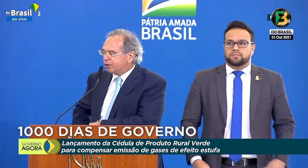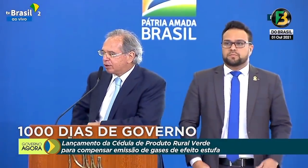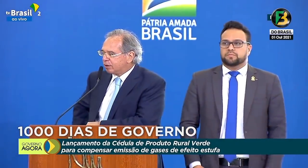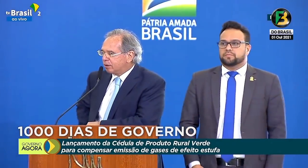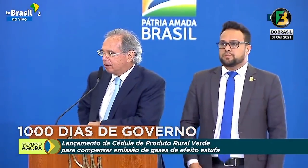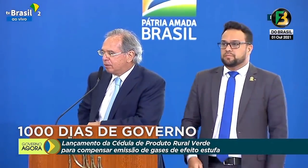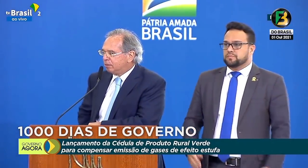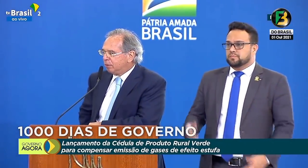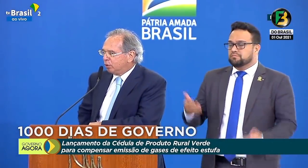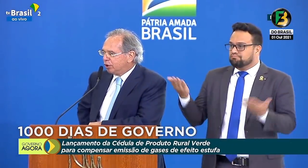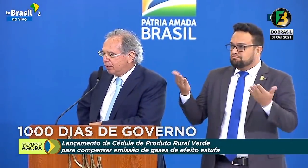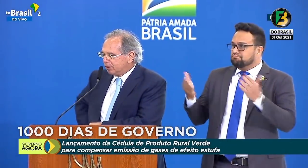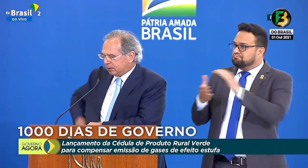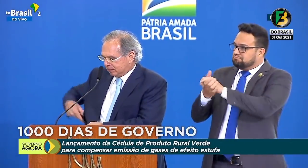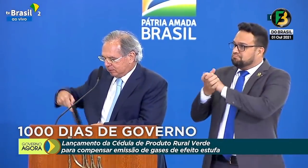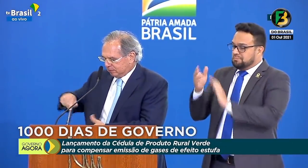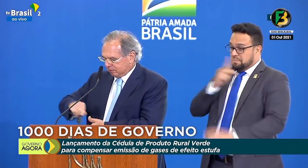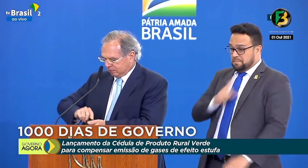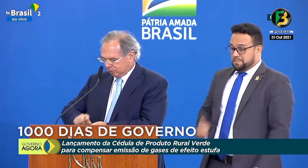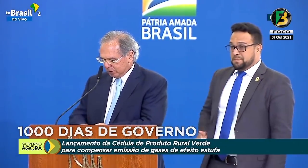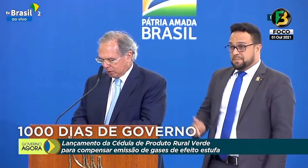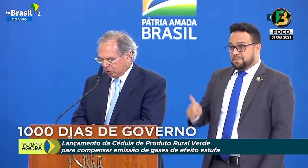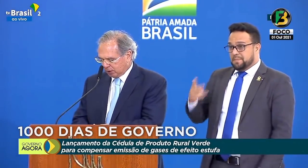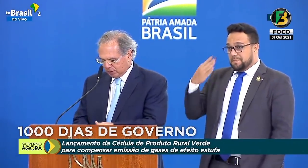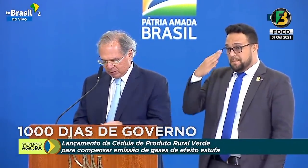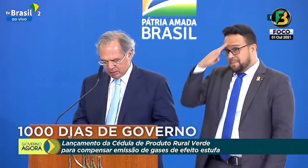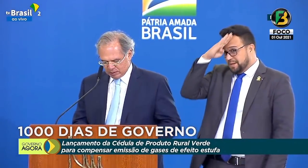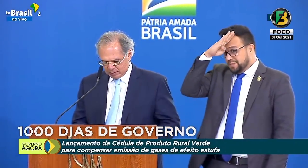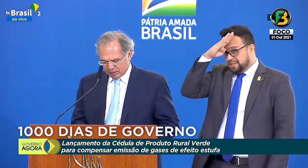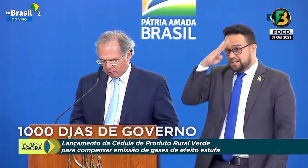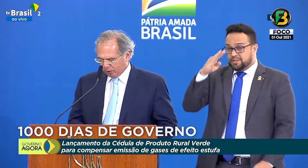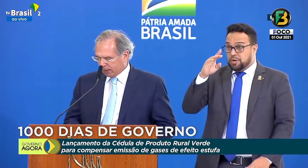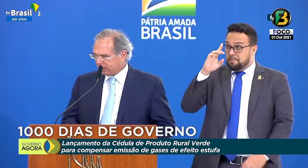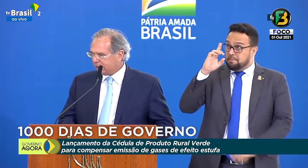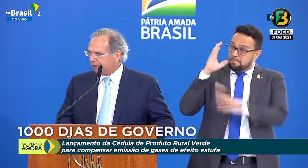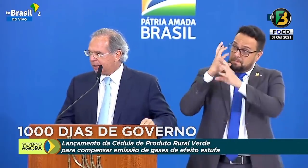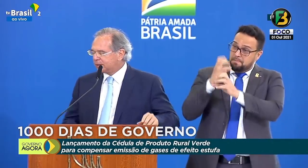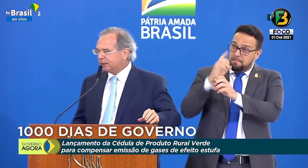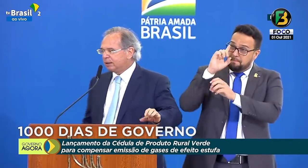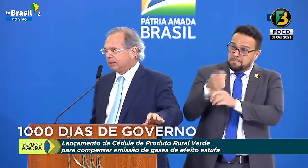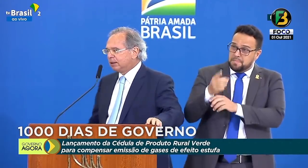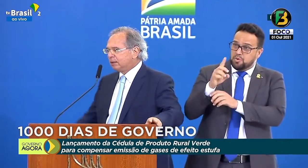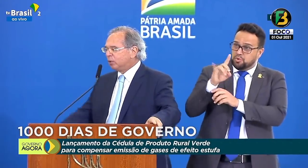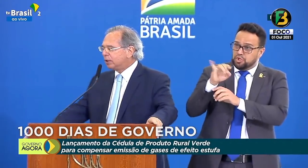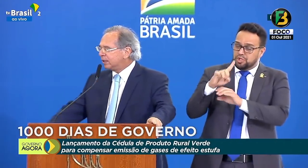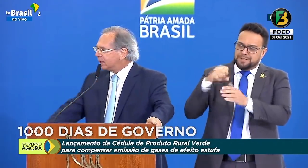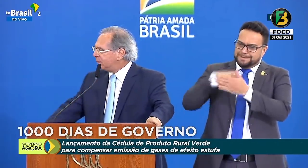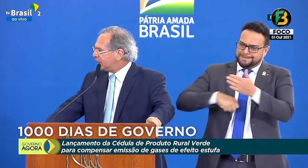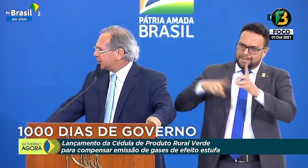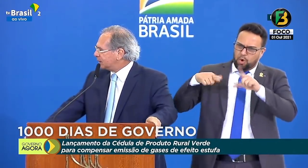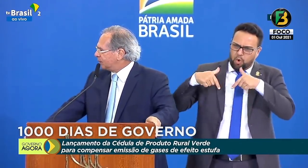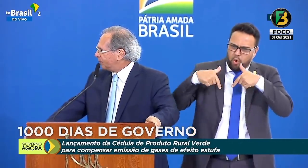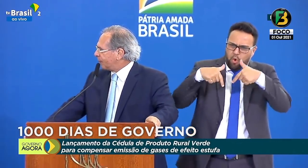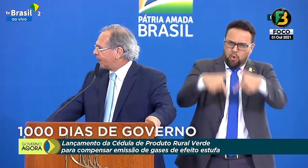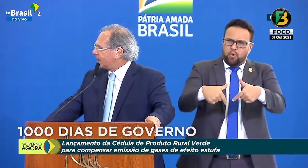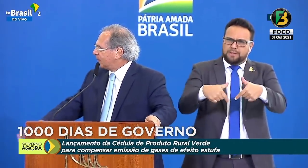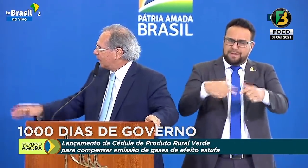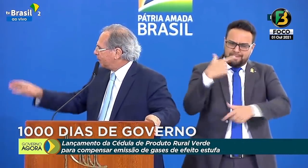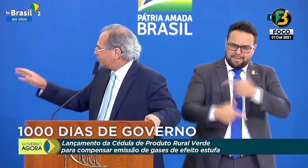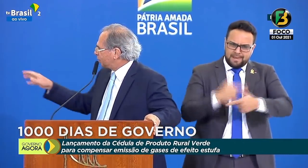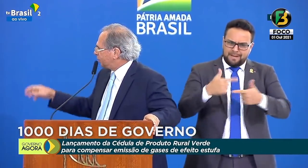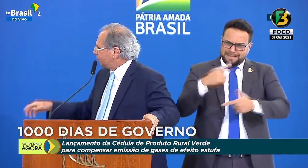Presidente, mil dias, muita luta, muita resiliência, muita determinação,